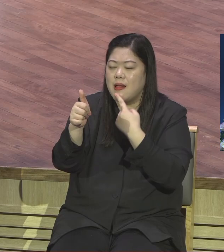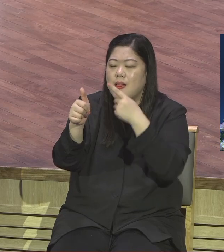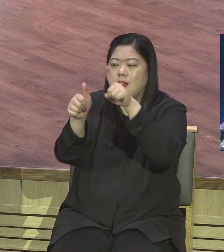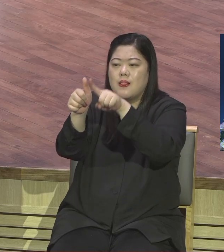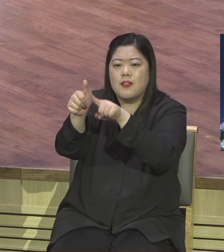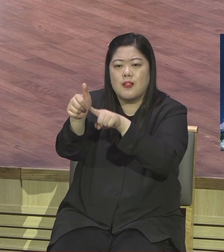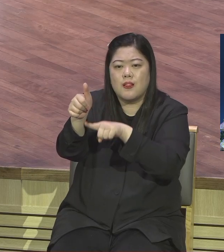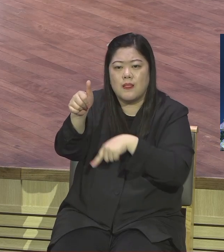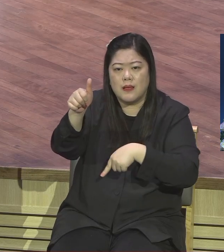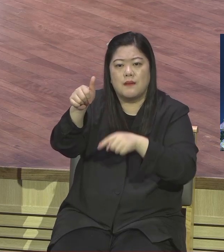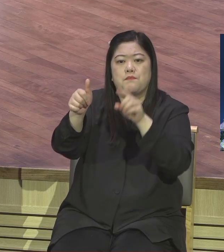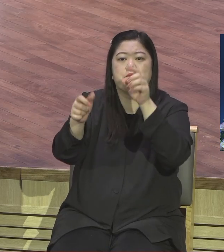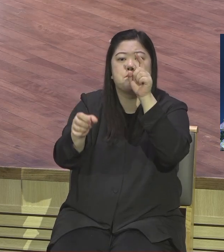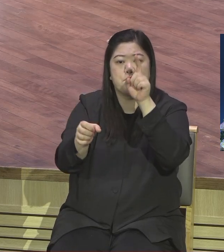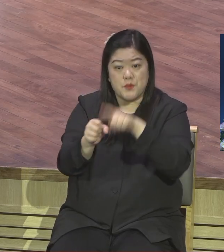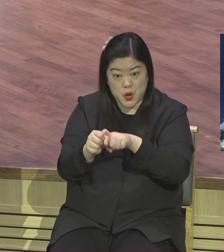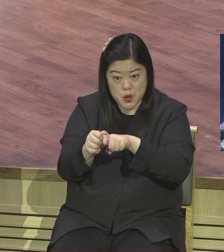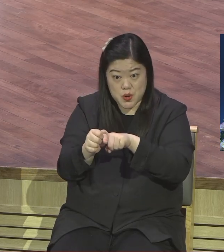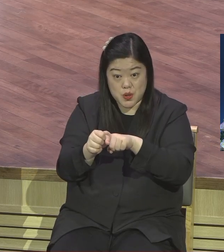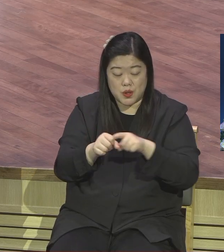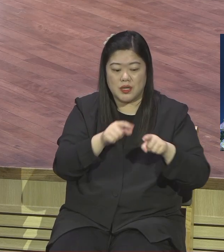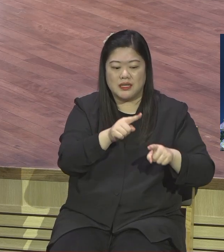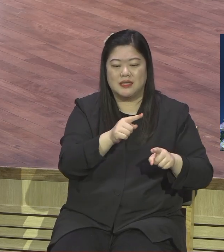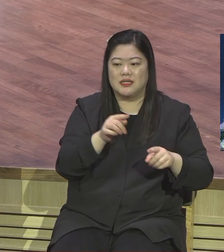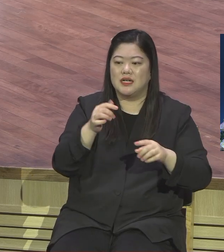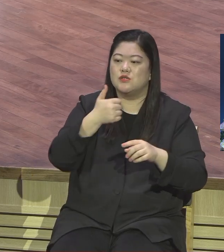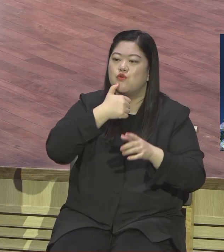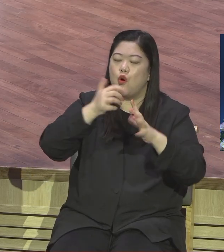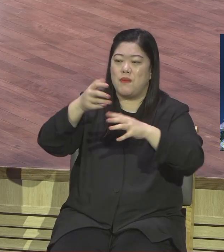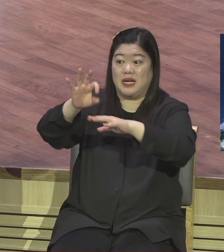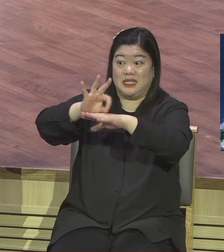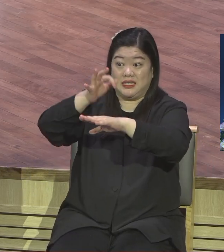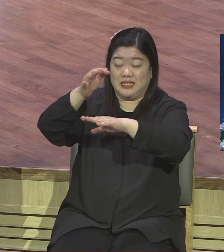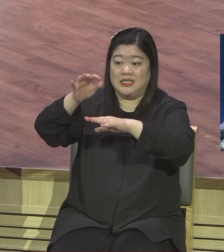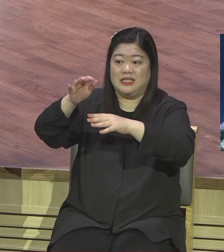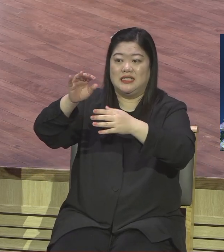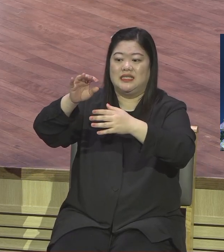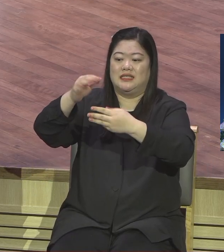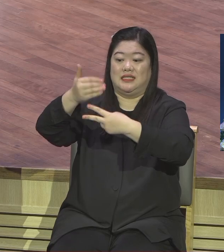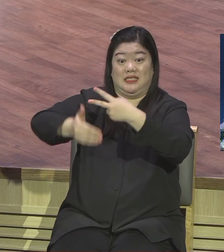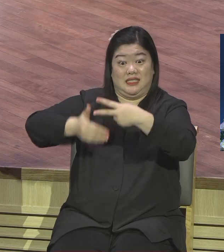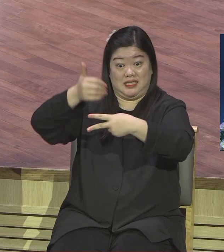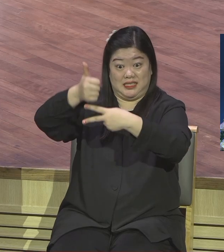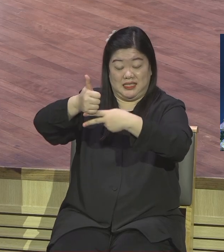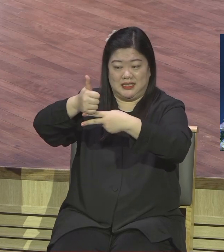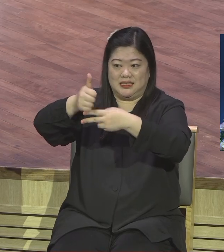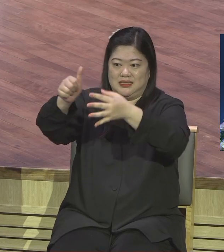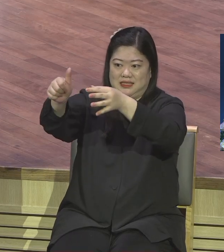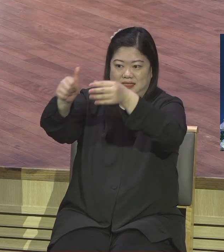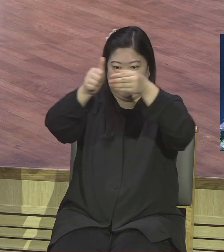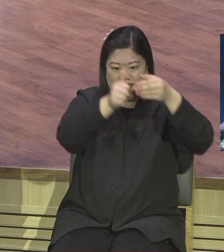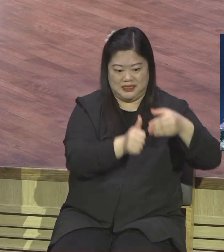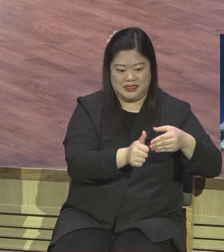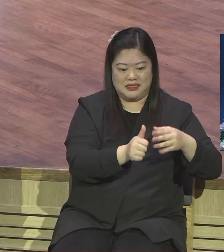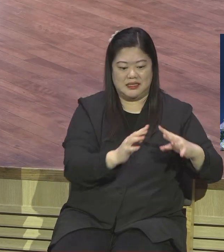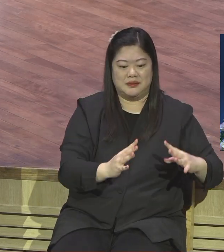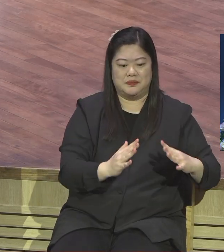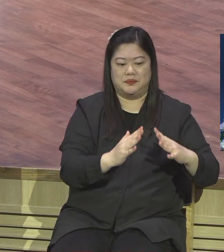신전을 그곳에 세웠어요 신전을 딱 세워가지고 가이사와 자선의 이름을 합쳐가지고 빌리뽀